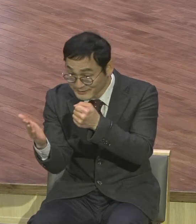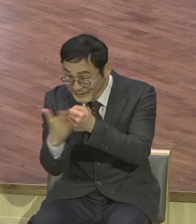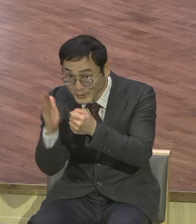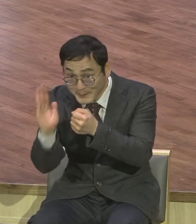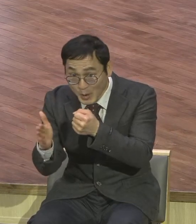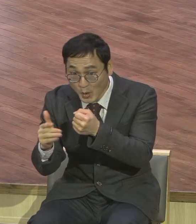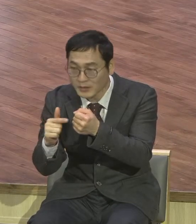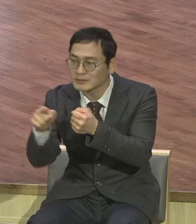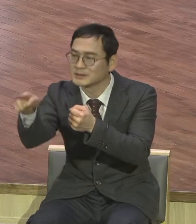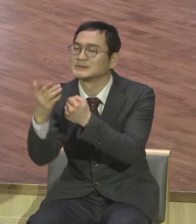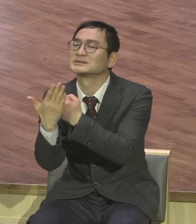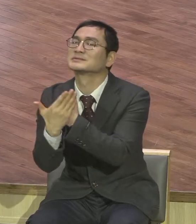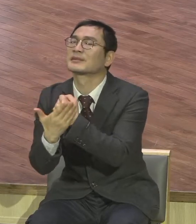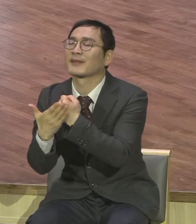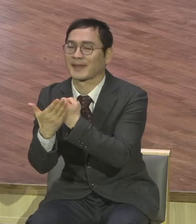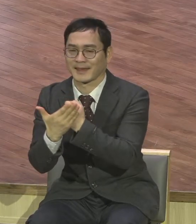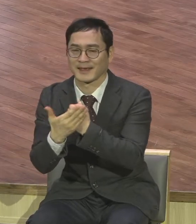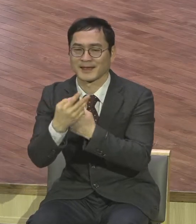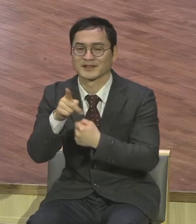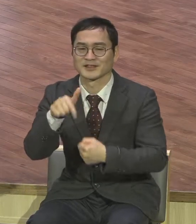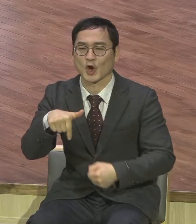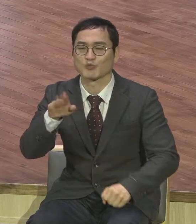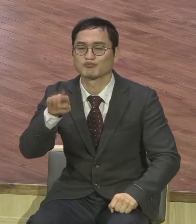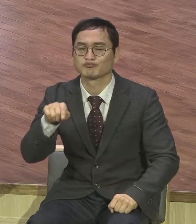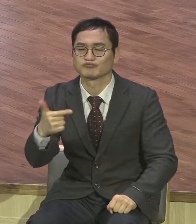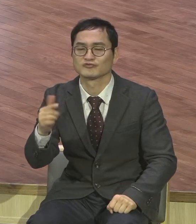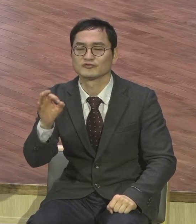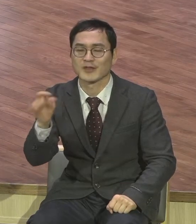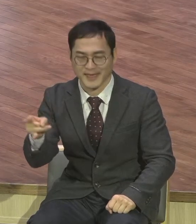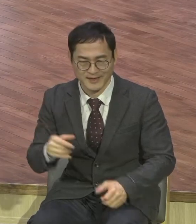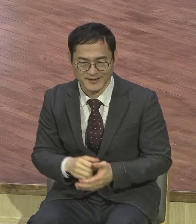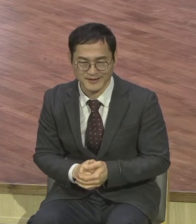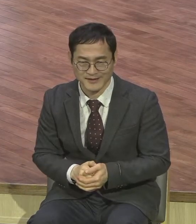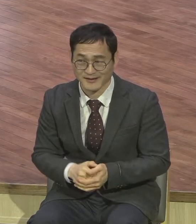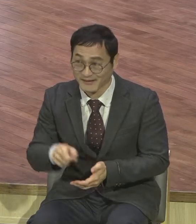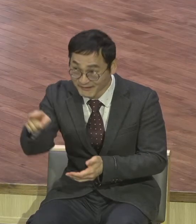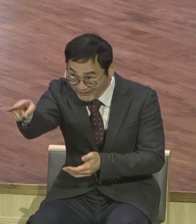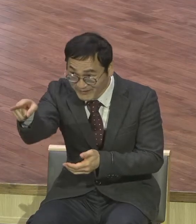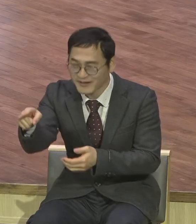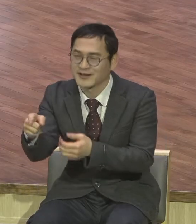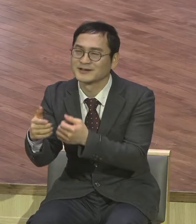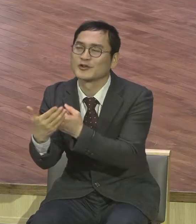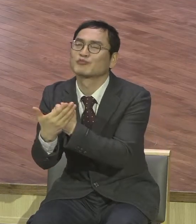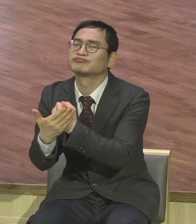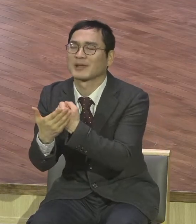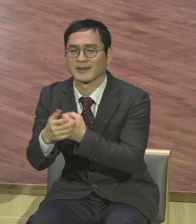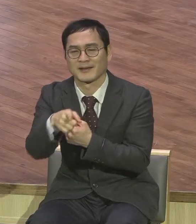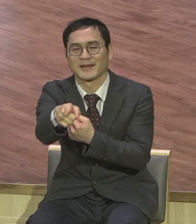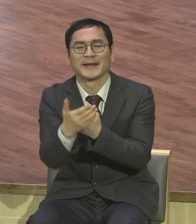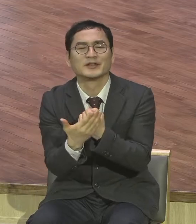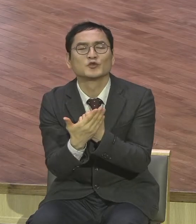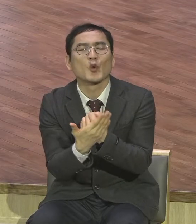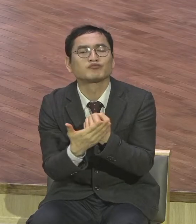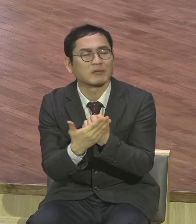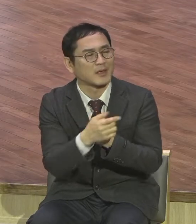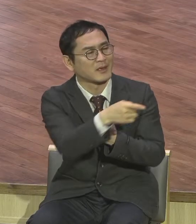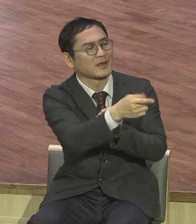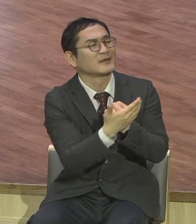바랍니다 누구 덕분에 저 장노님 덕분에 내가 이렇게 얼마나 어리됩니까